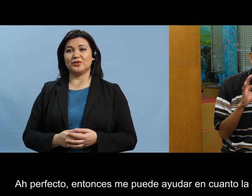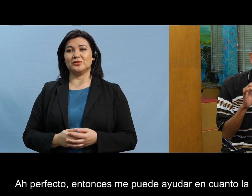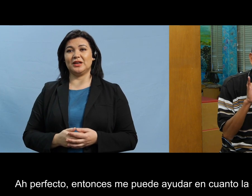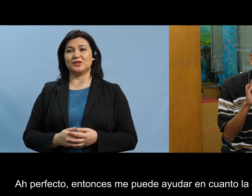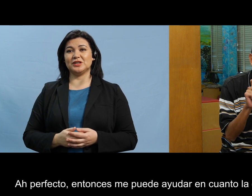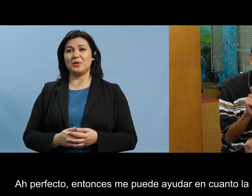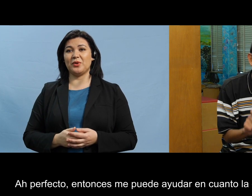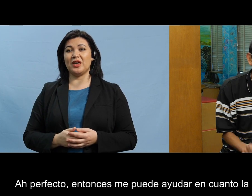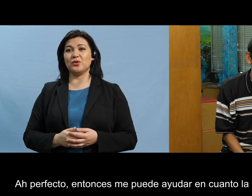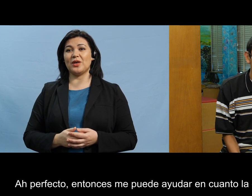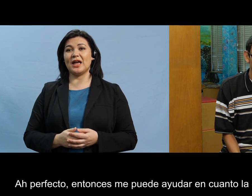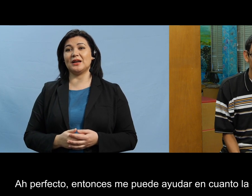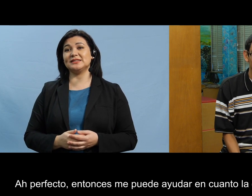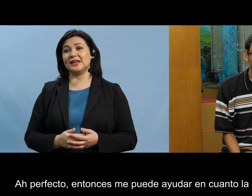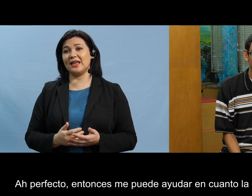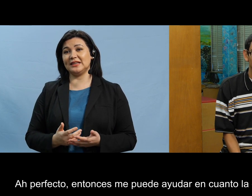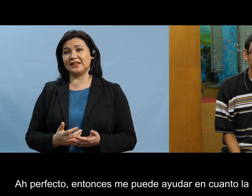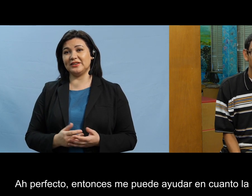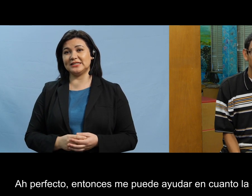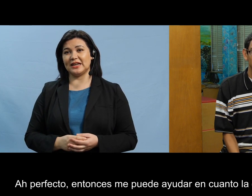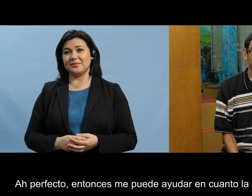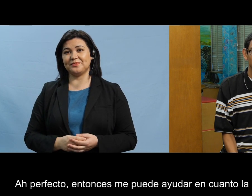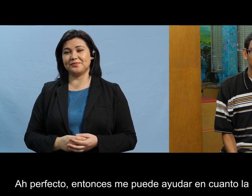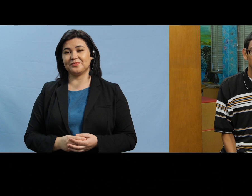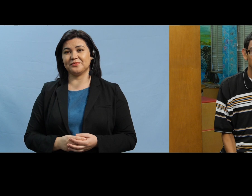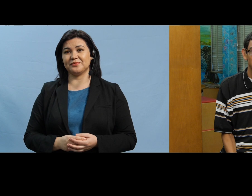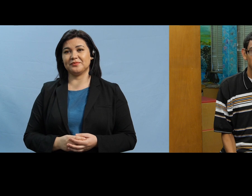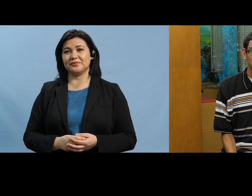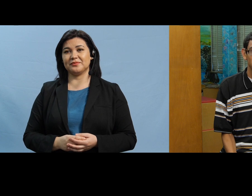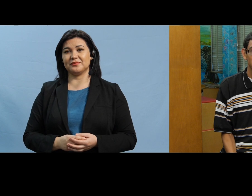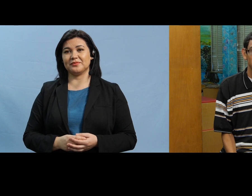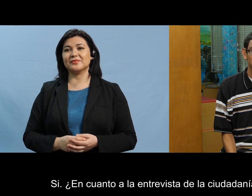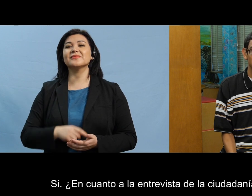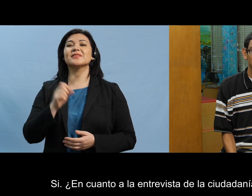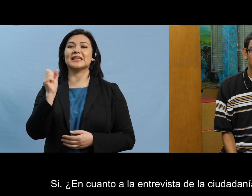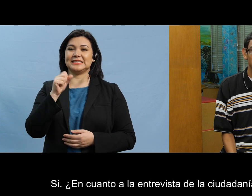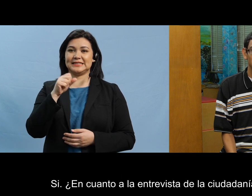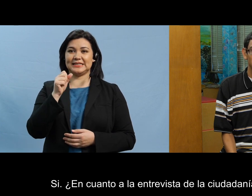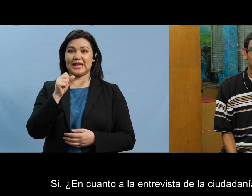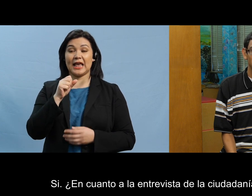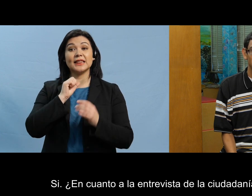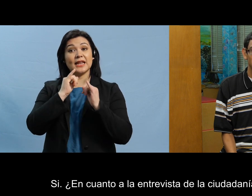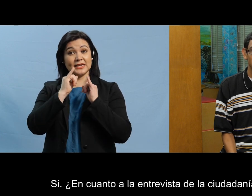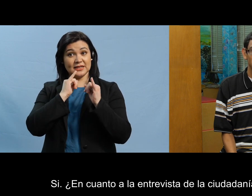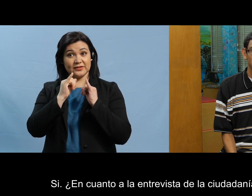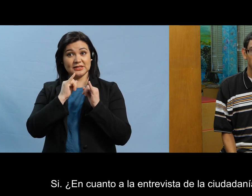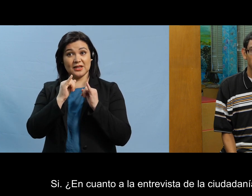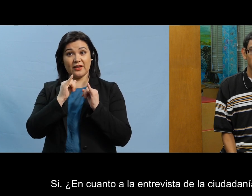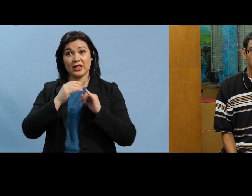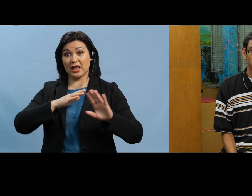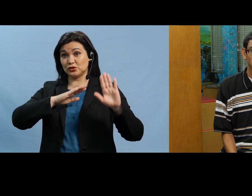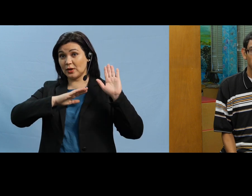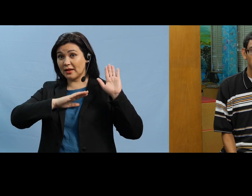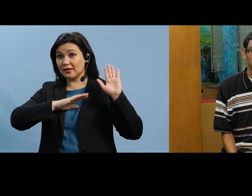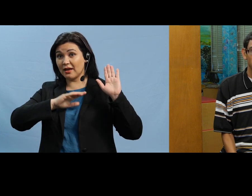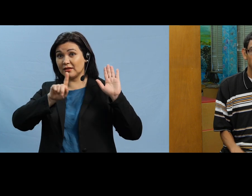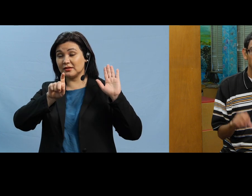perfecto entonces me puede ayudar acerca de la entrevista si en cuanto a la entrevista de la ciudadanía